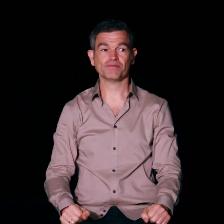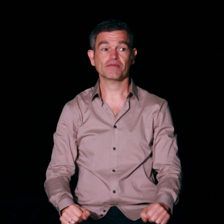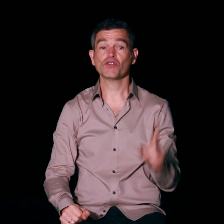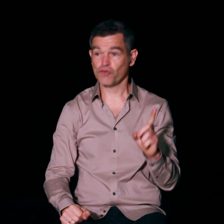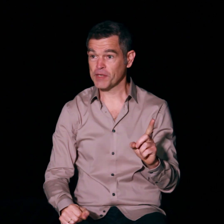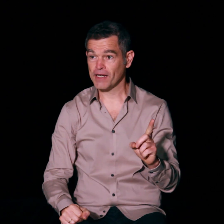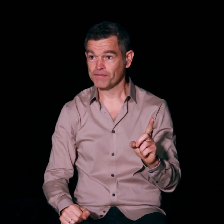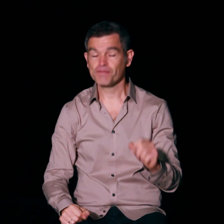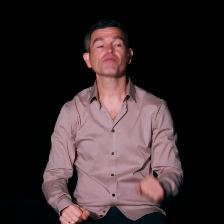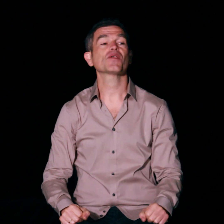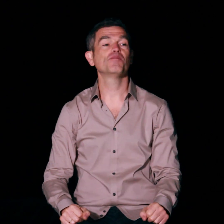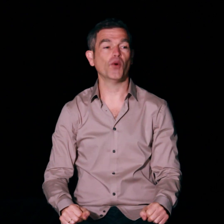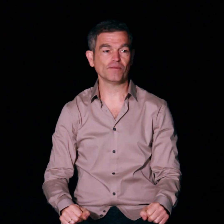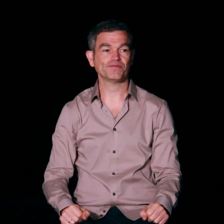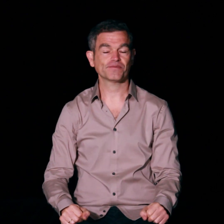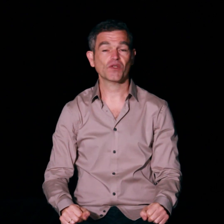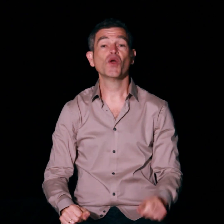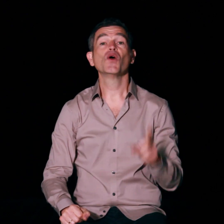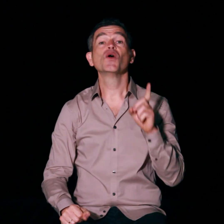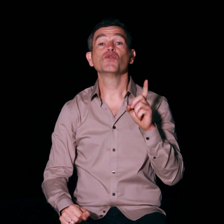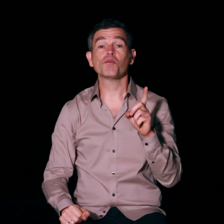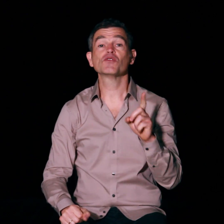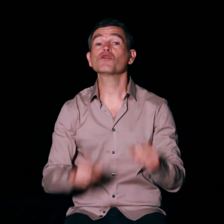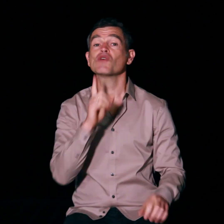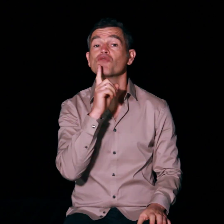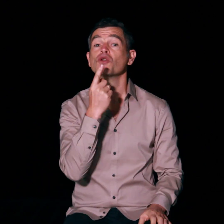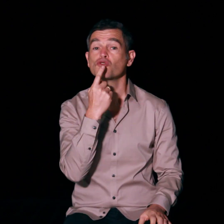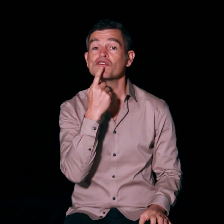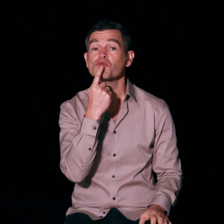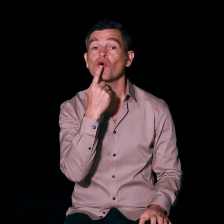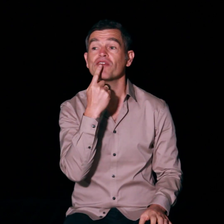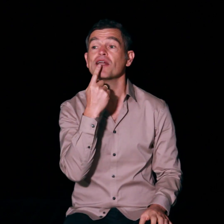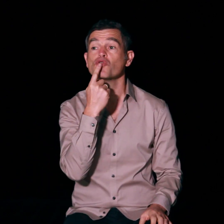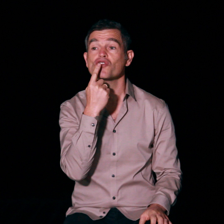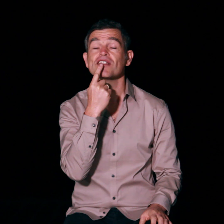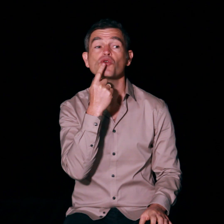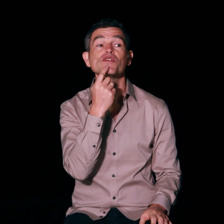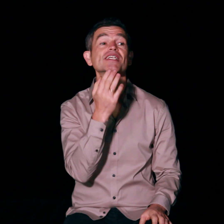tout va bien ? bon donc maintenant nous allons voir le deuxième son avec la bouche c'est celui-ci